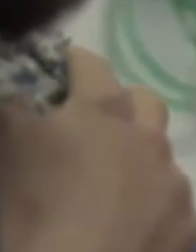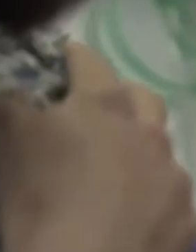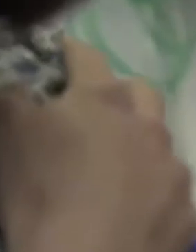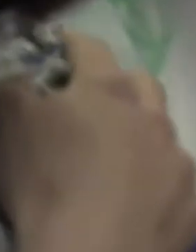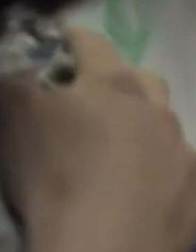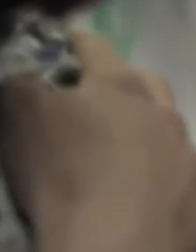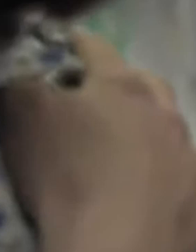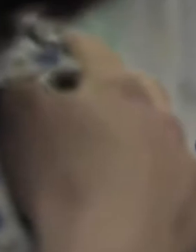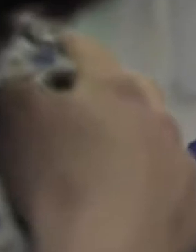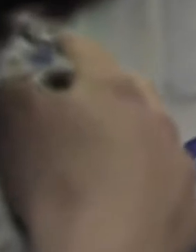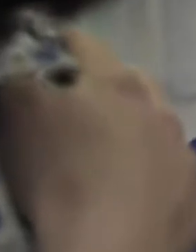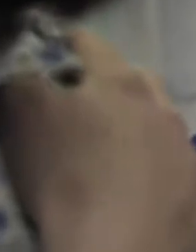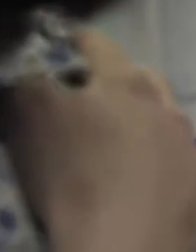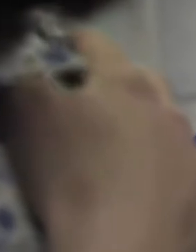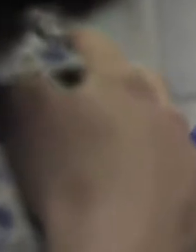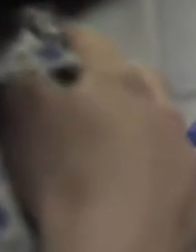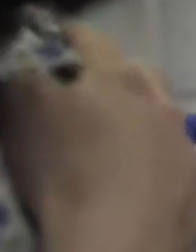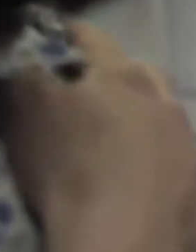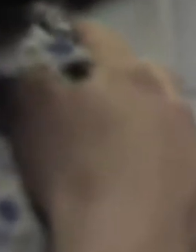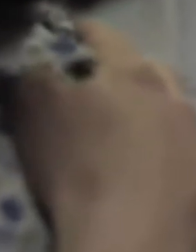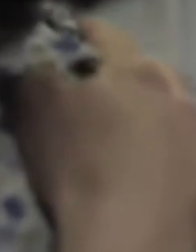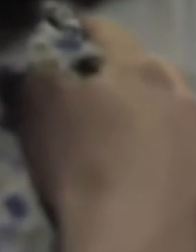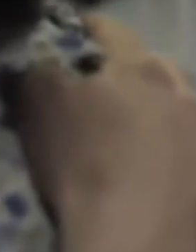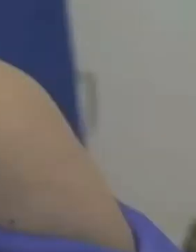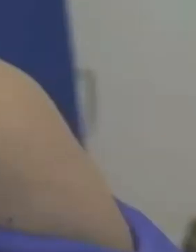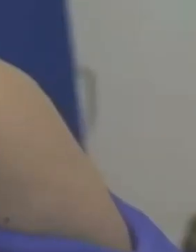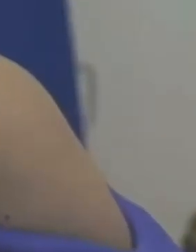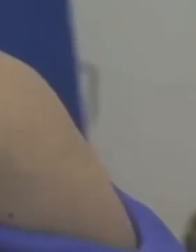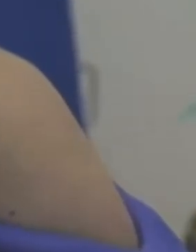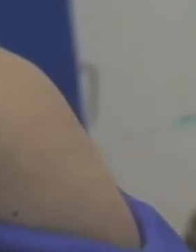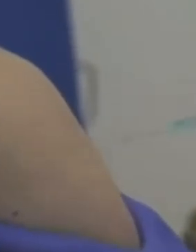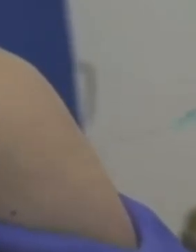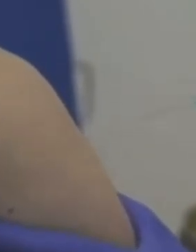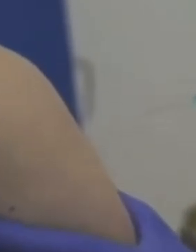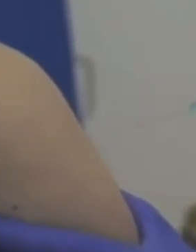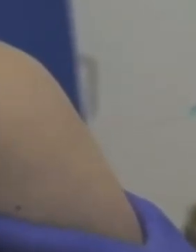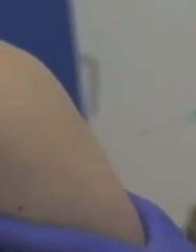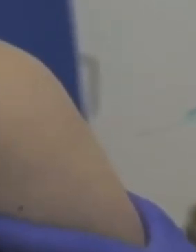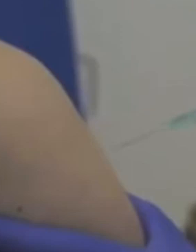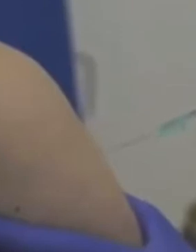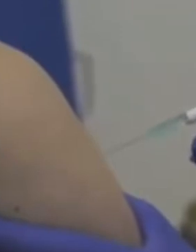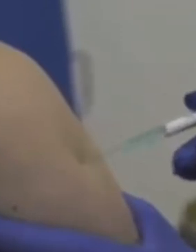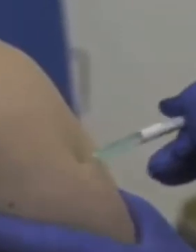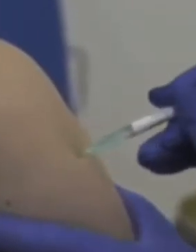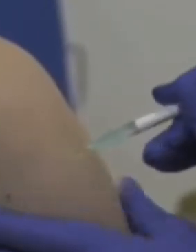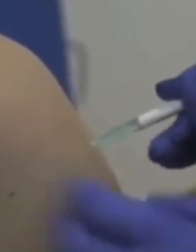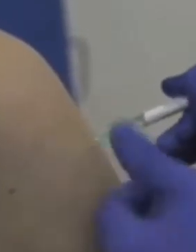Certo essenziali diventano la tempistica e l'effettività delle consegne con il Veneto che dovrebbe ricevere nel mese di giugno 1